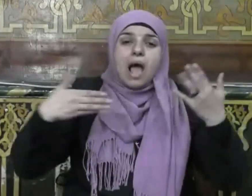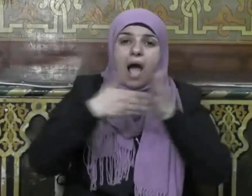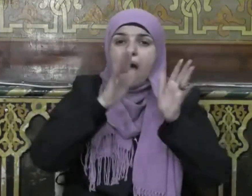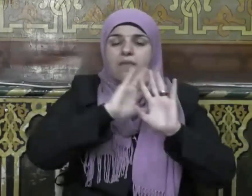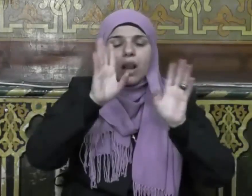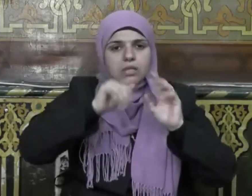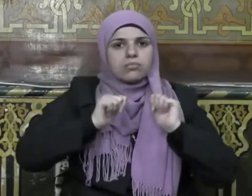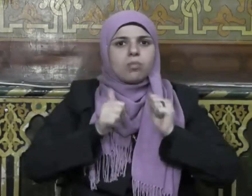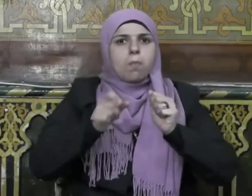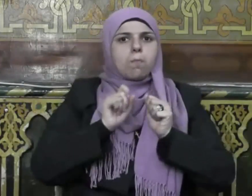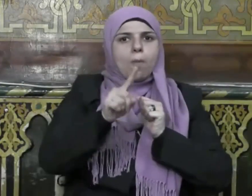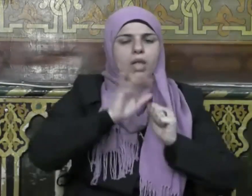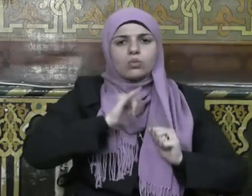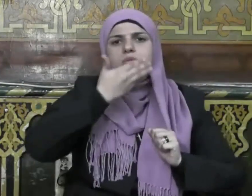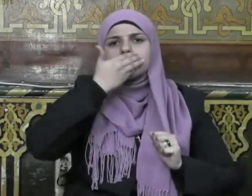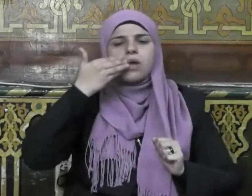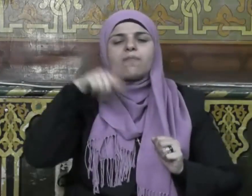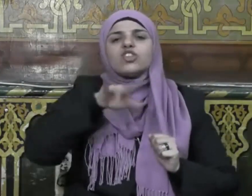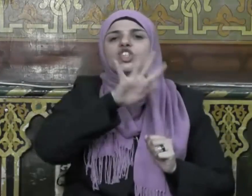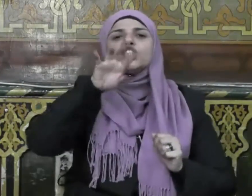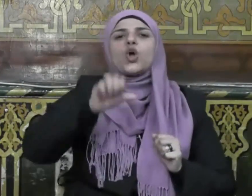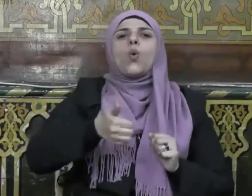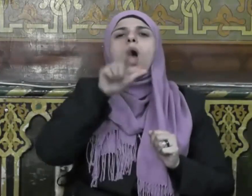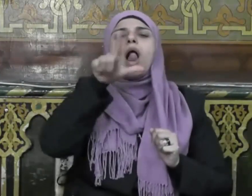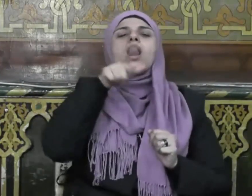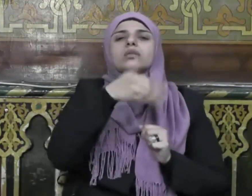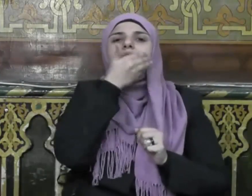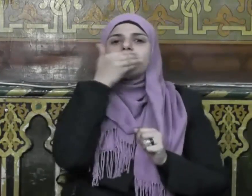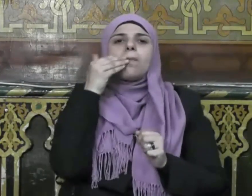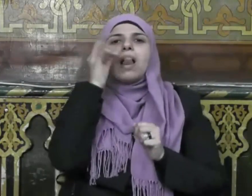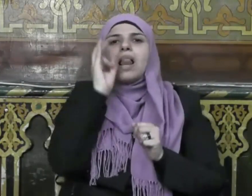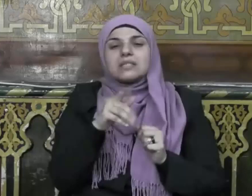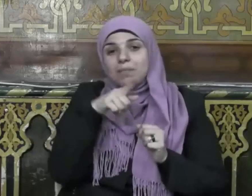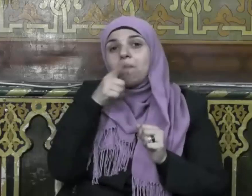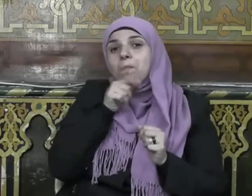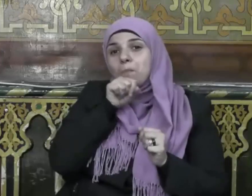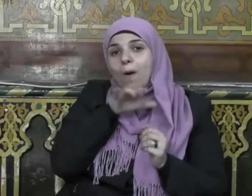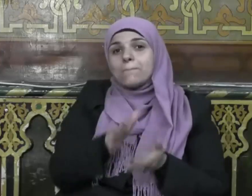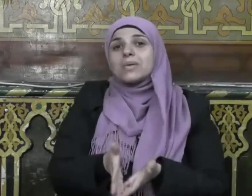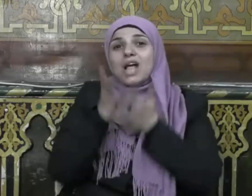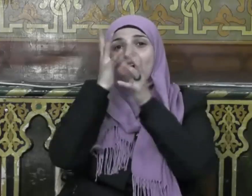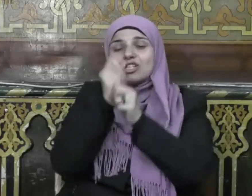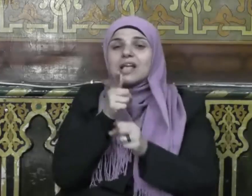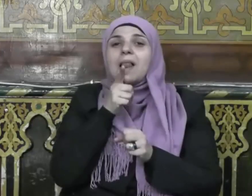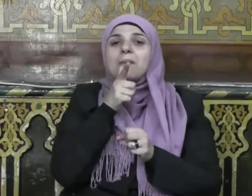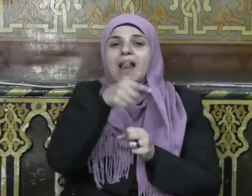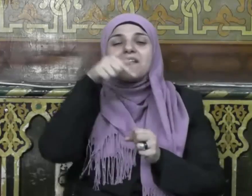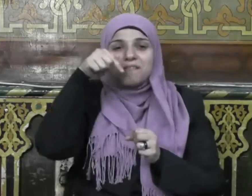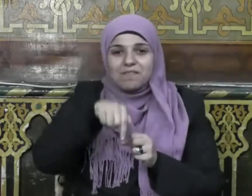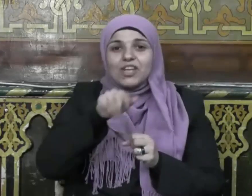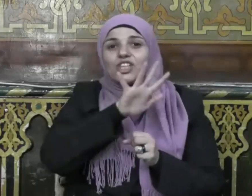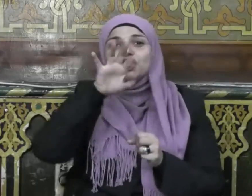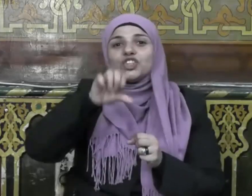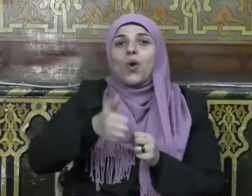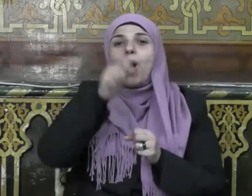المبادرة بالصيام في شوال وهو ما عبر عنه النبي صلى الله عليه وسلم بالإتباع